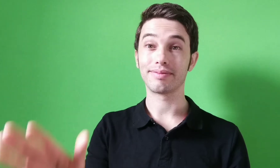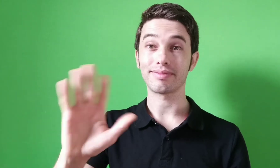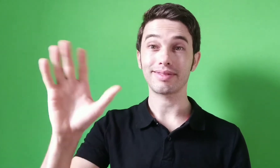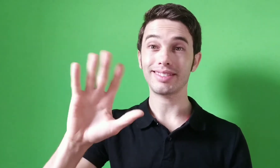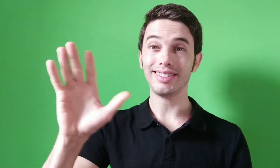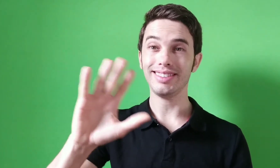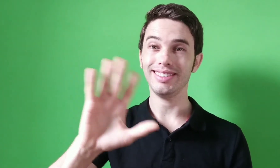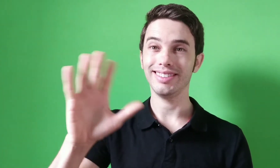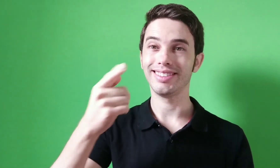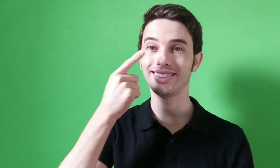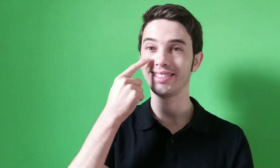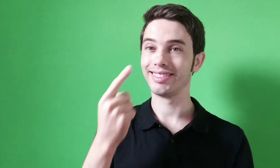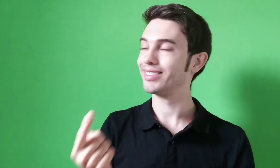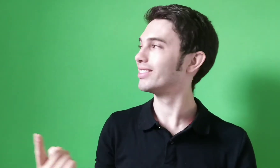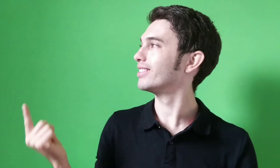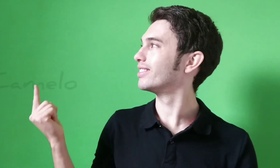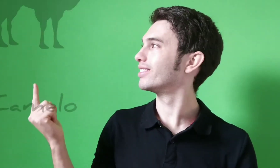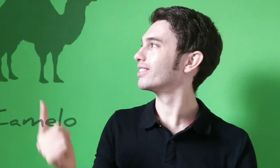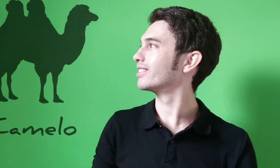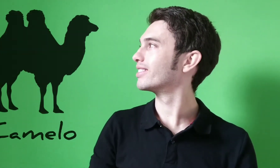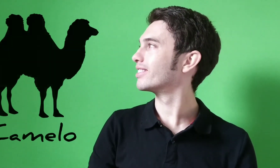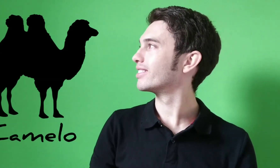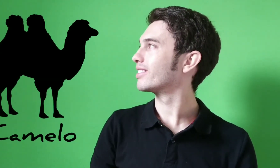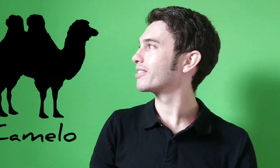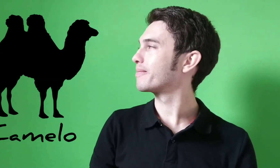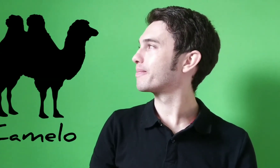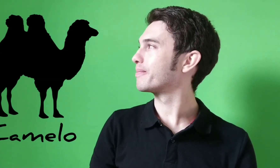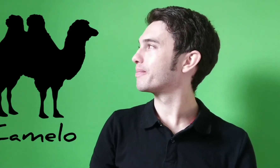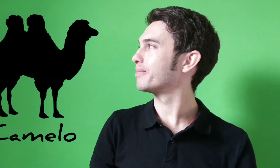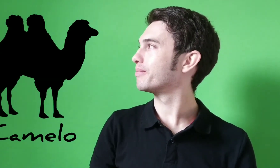Fala, pessoal! Vejam! Camelo!